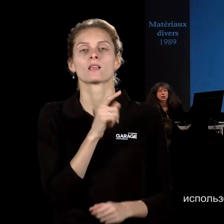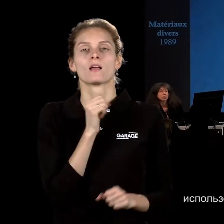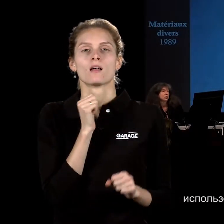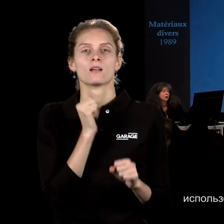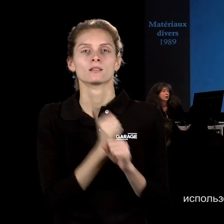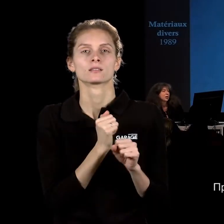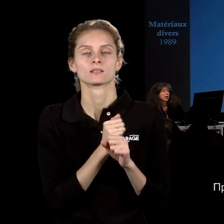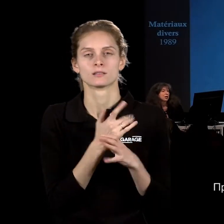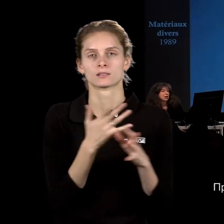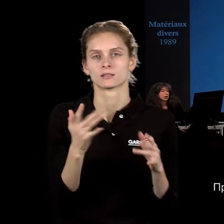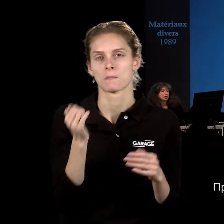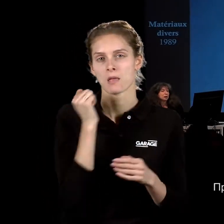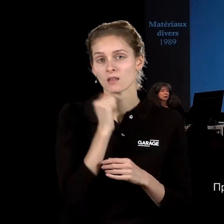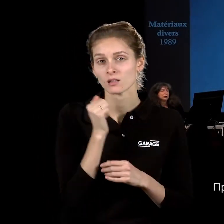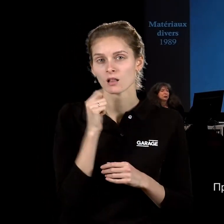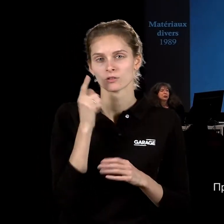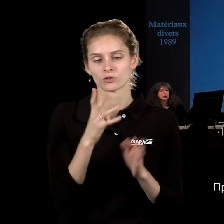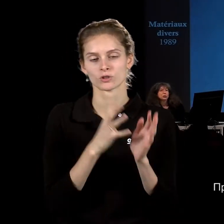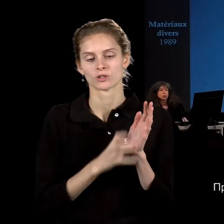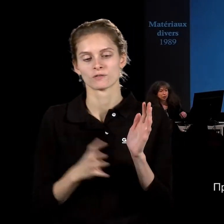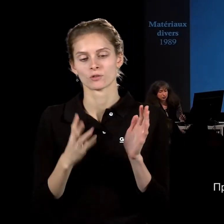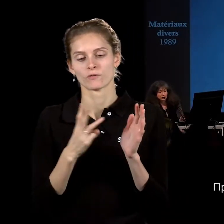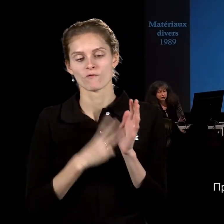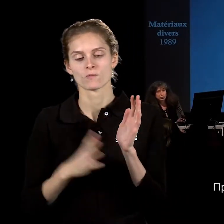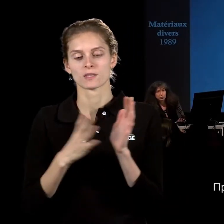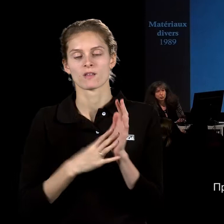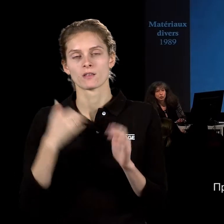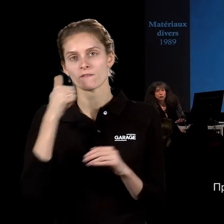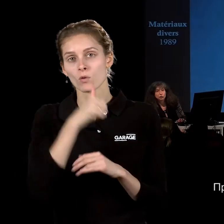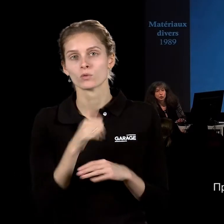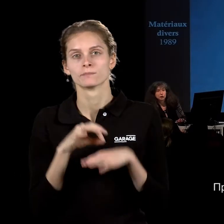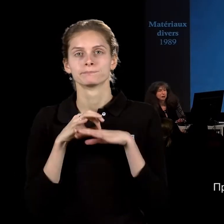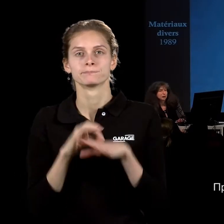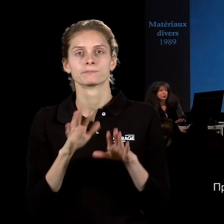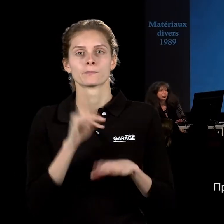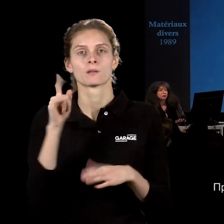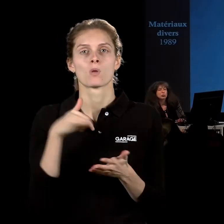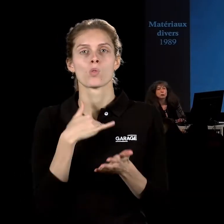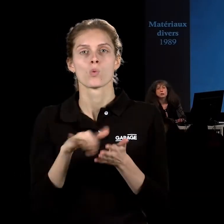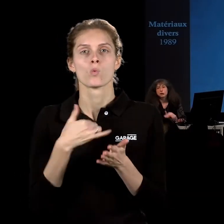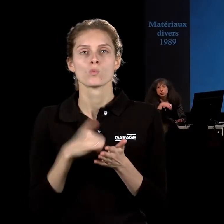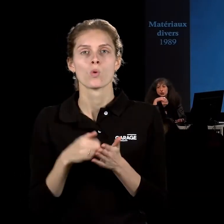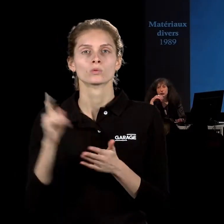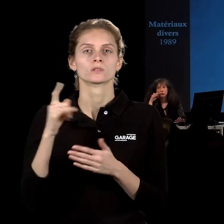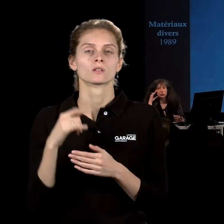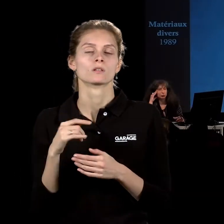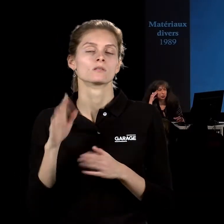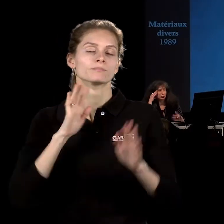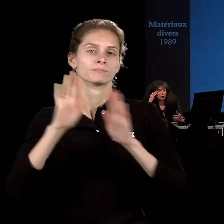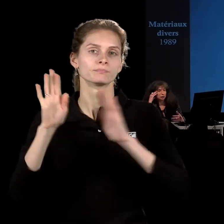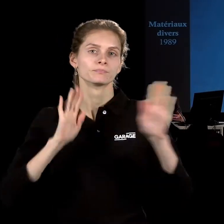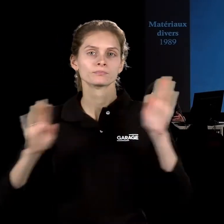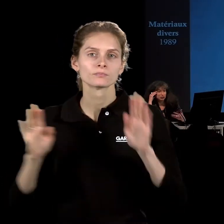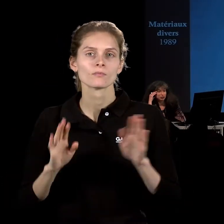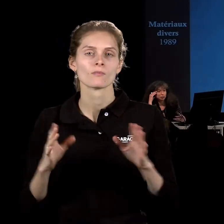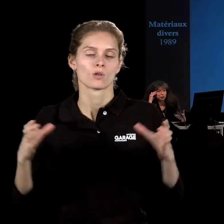различные материалы. 1989 год происходил, в одной из Нью-Йоркских галерей, это была групповая выставка, в которой,